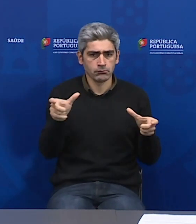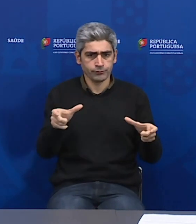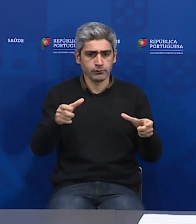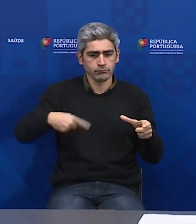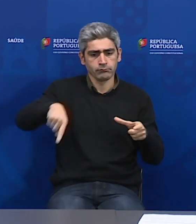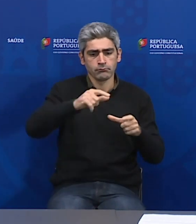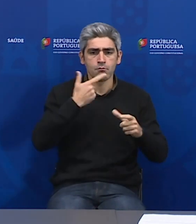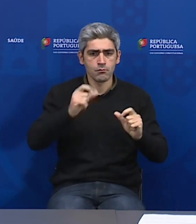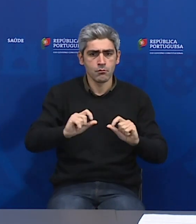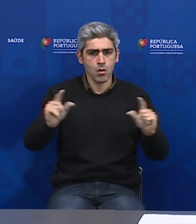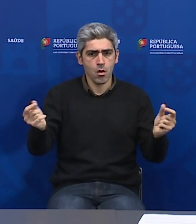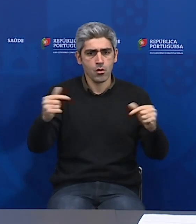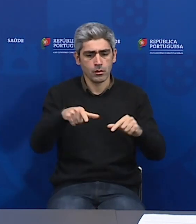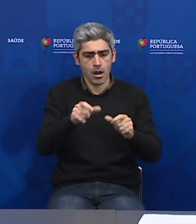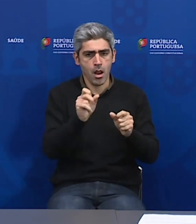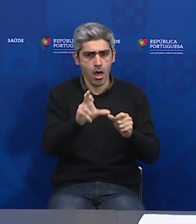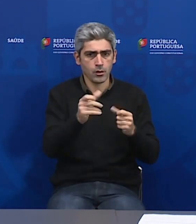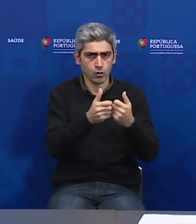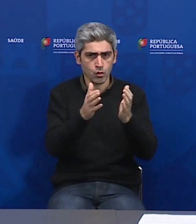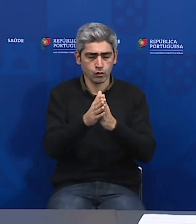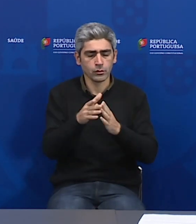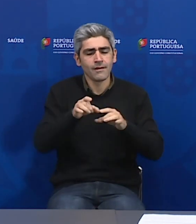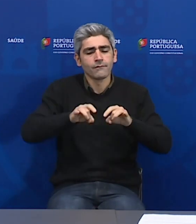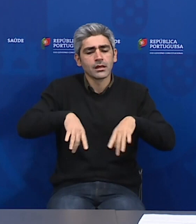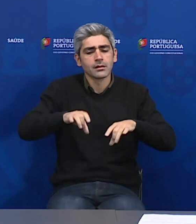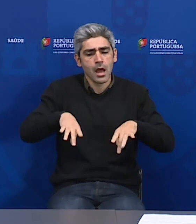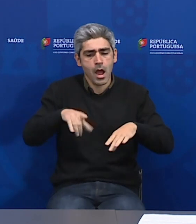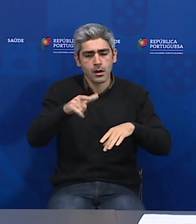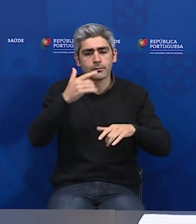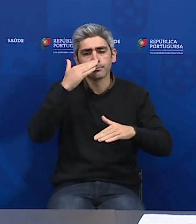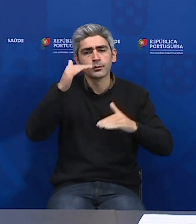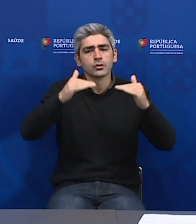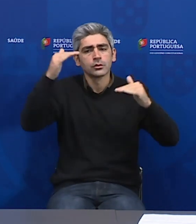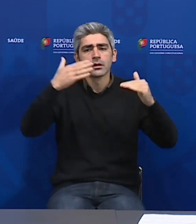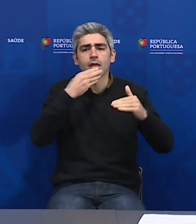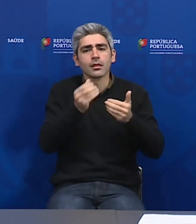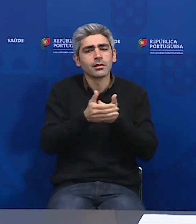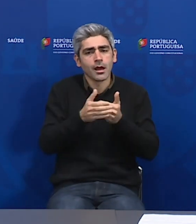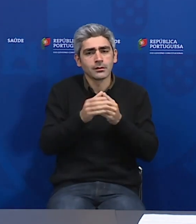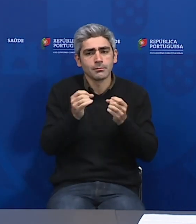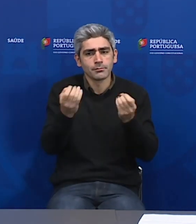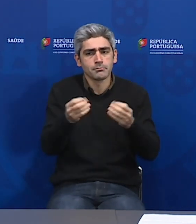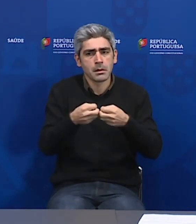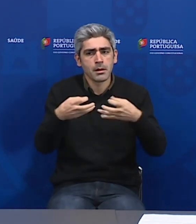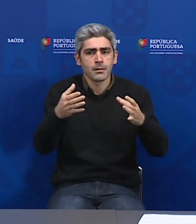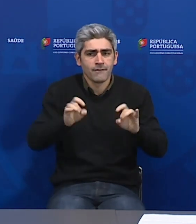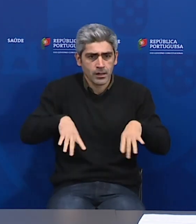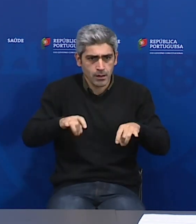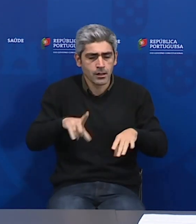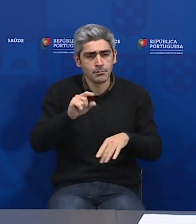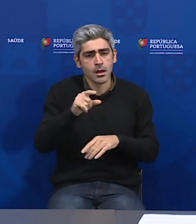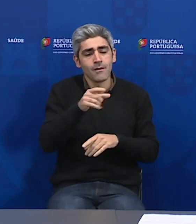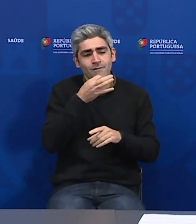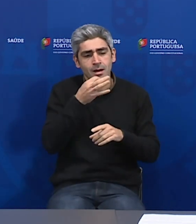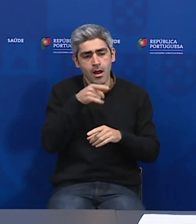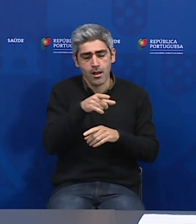e perceber se há alguma forma de travar o aumento de casos entre pessoas mais velhas. E por falar em pessoas mais velhas e julgo que também nos vai